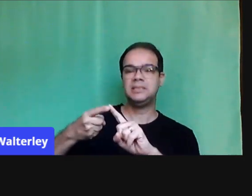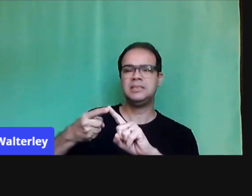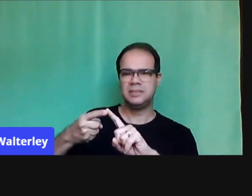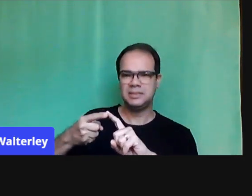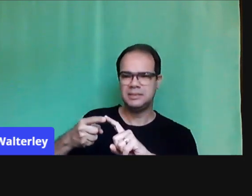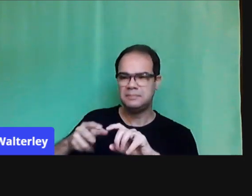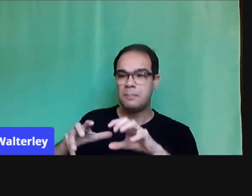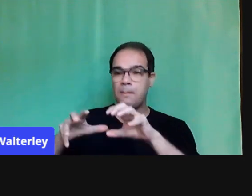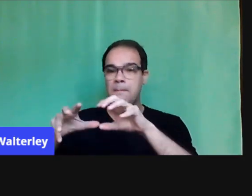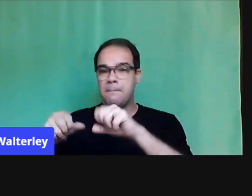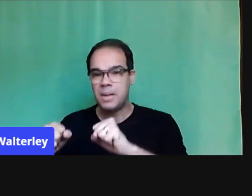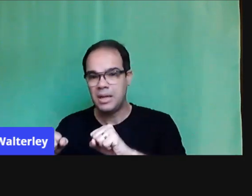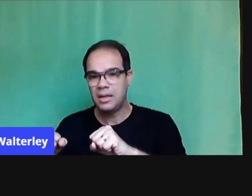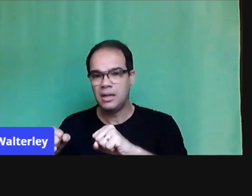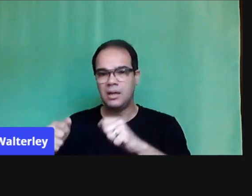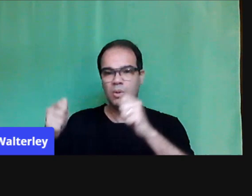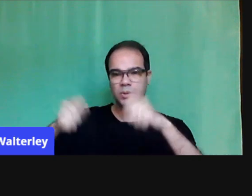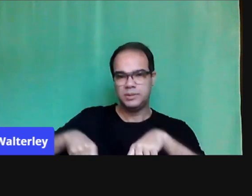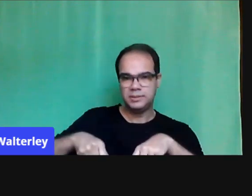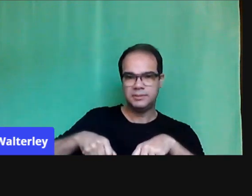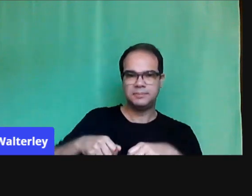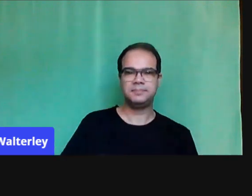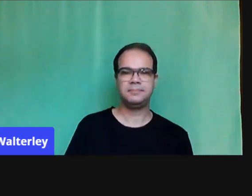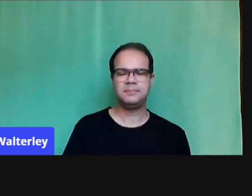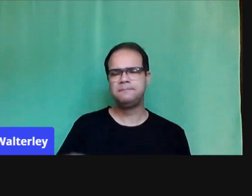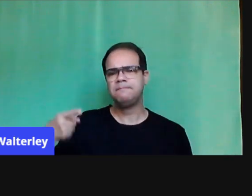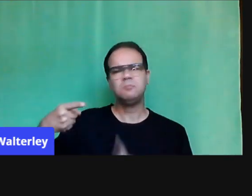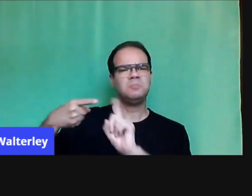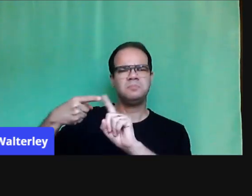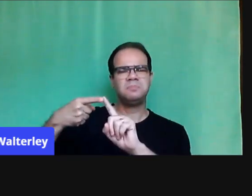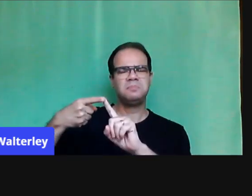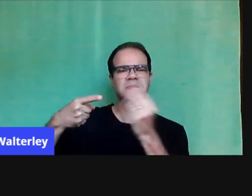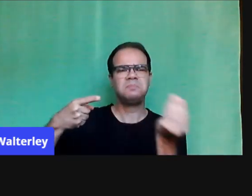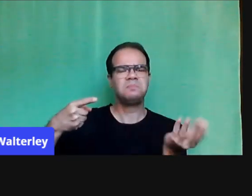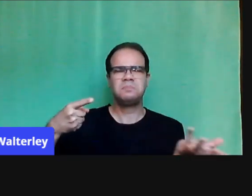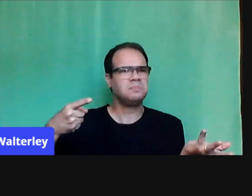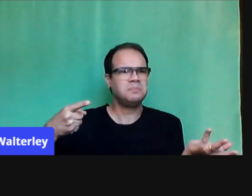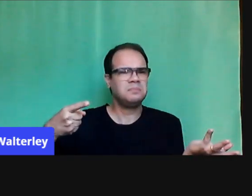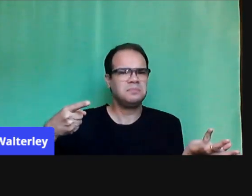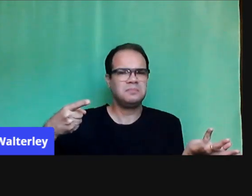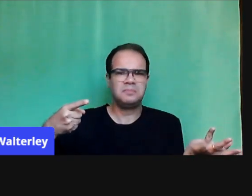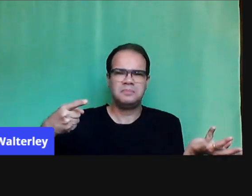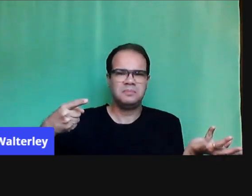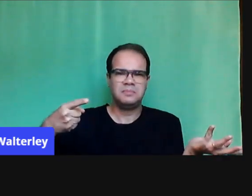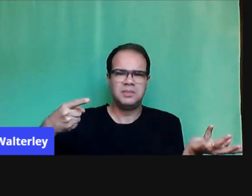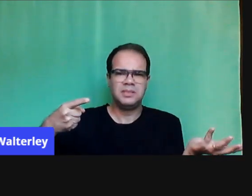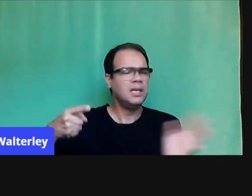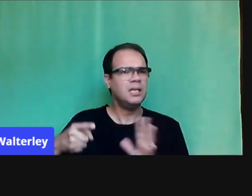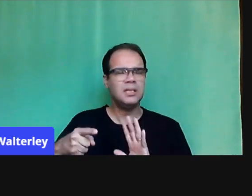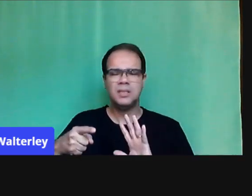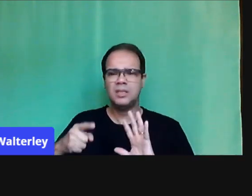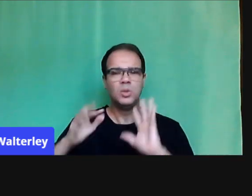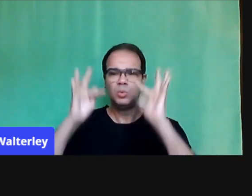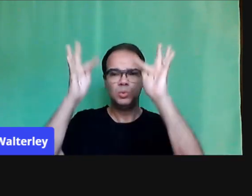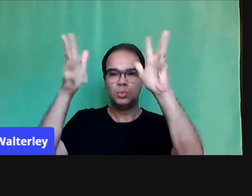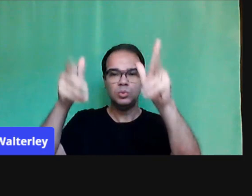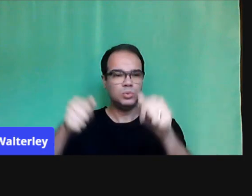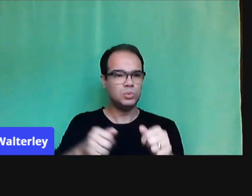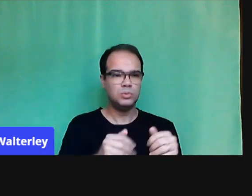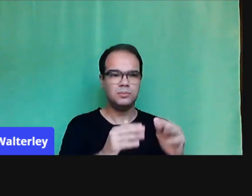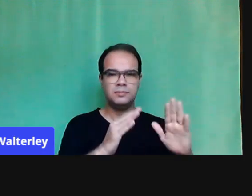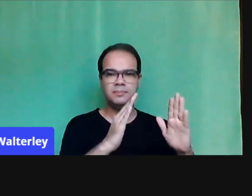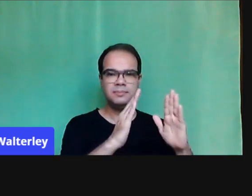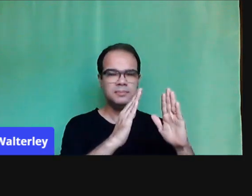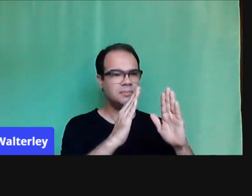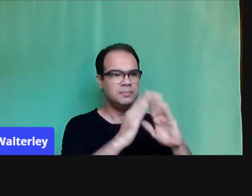infantil, né? E anos iniciais, a experiência física, ela permeia boa parte das nossas ações no contexto da escola, da sala